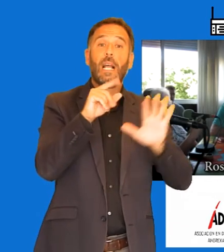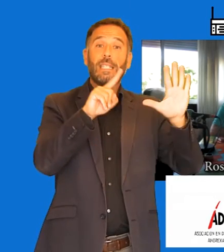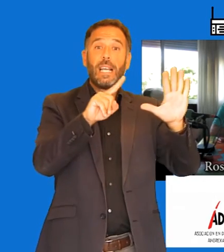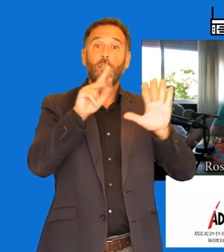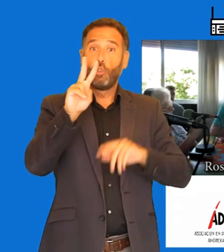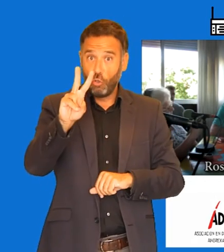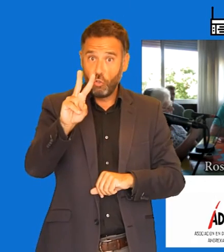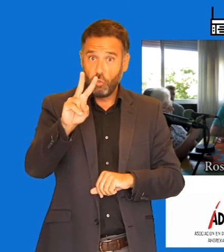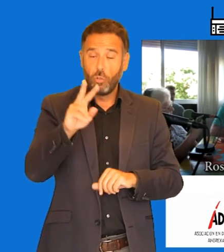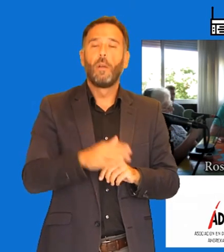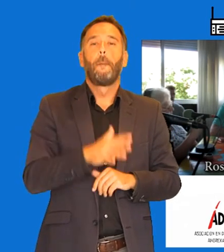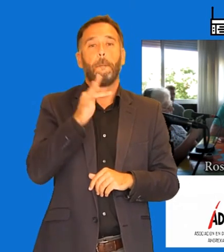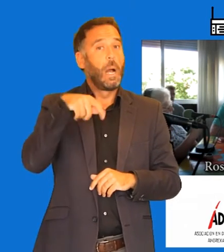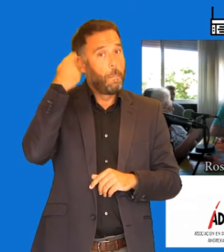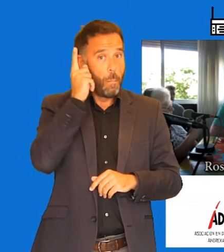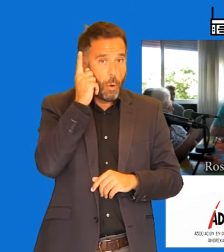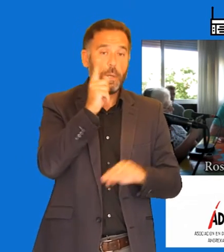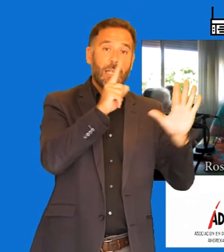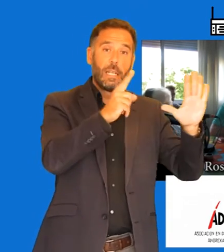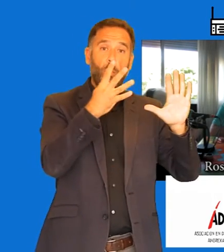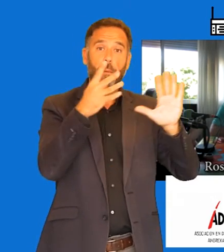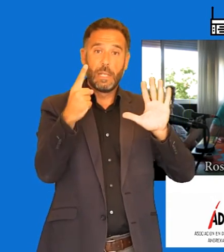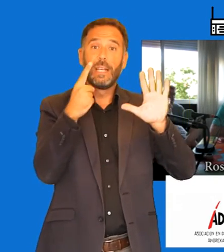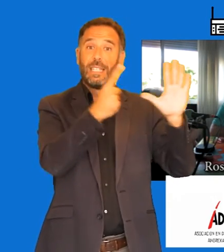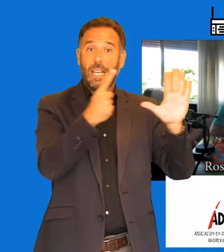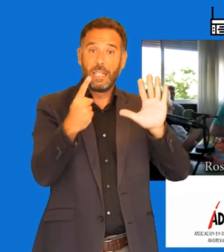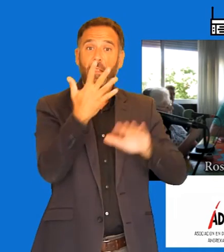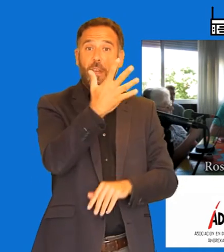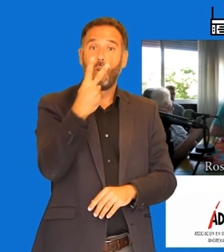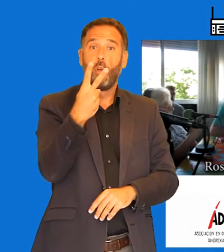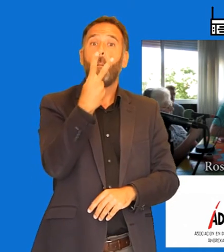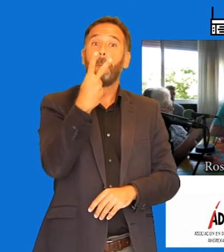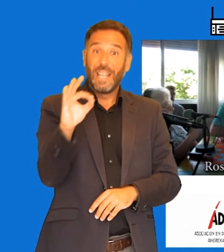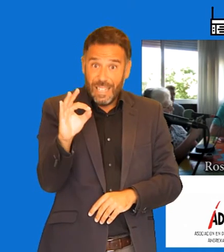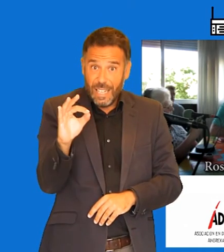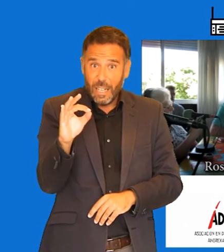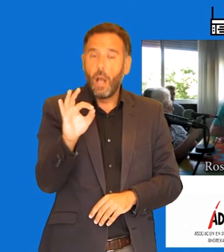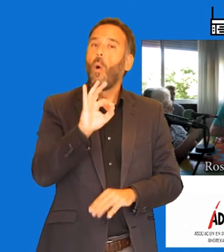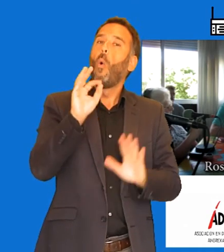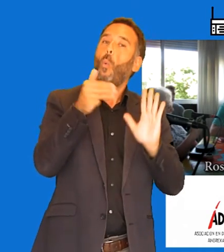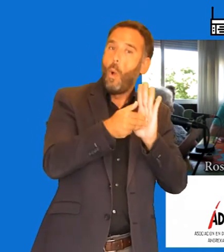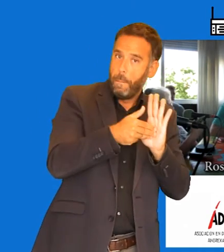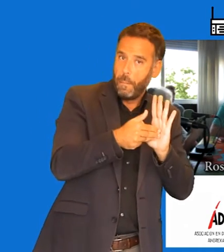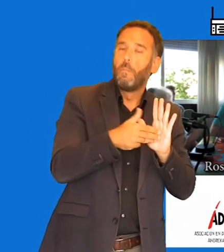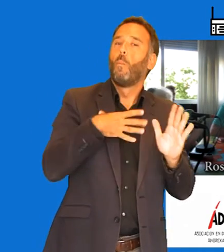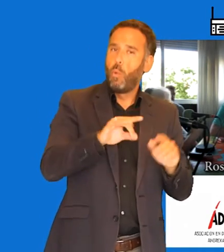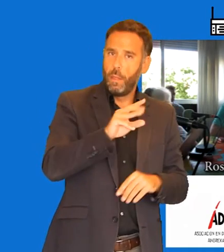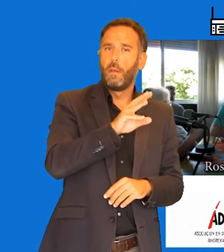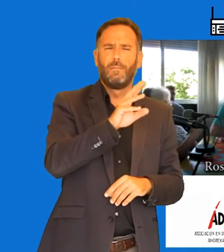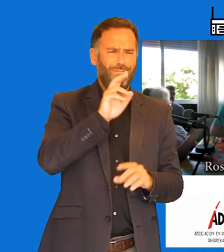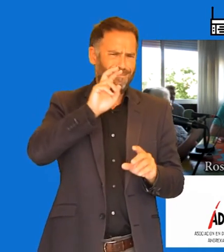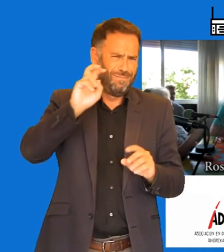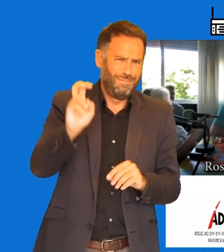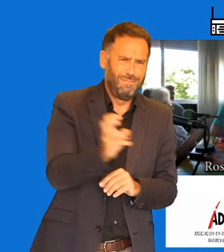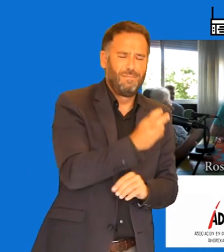tenemos un móvil 696-66-5220, una página web donde se pueden ver todo aquello que estamos